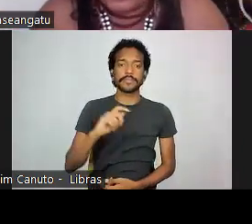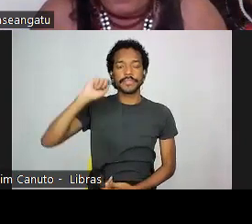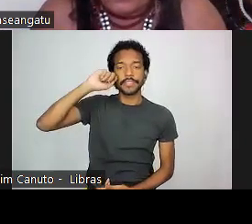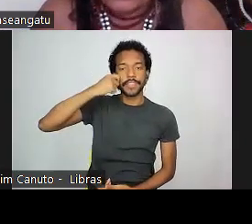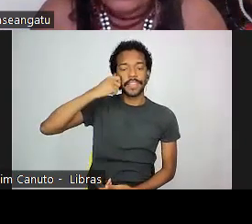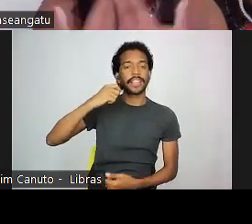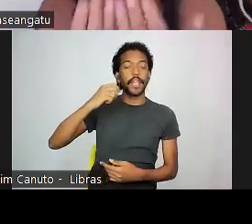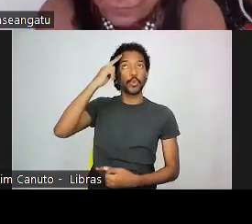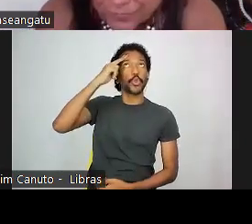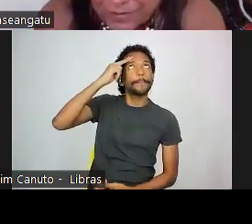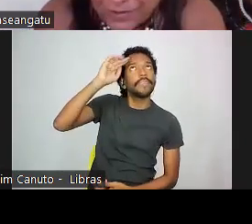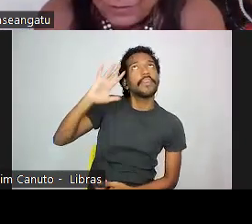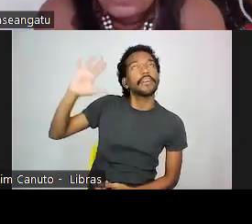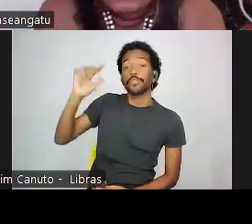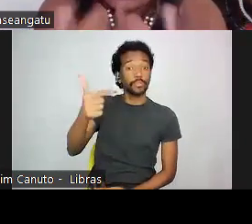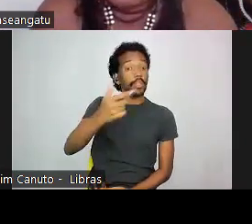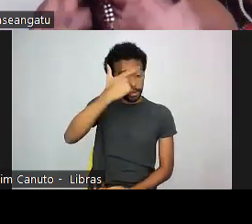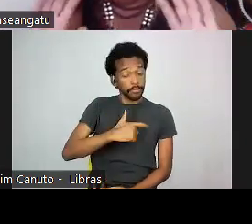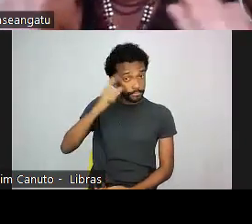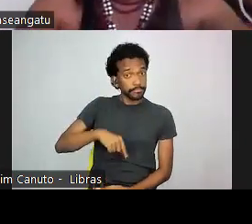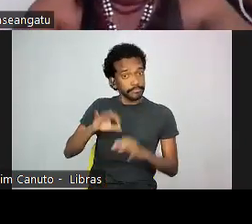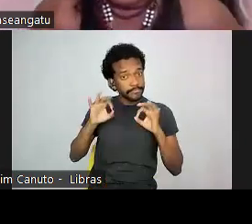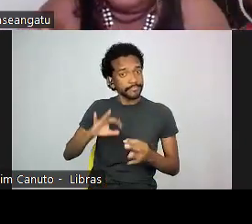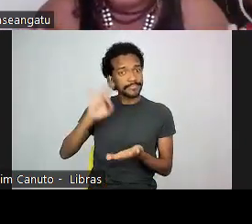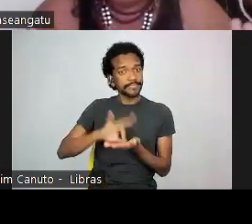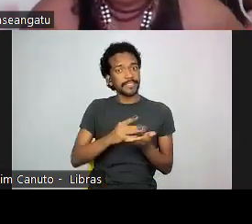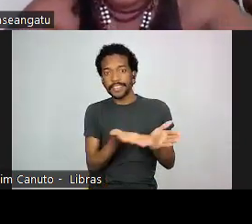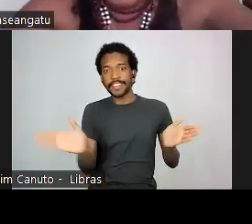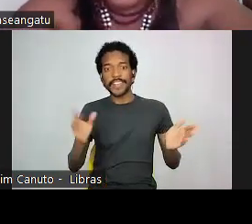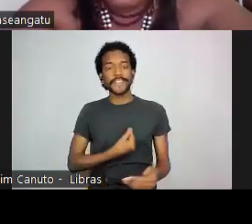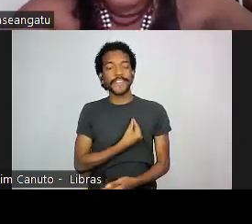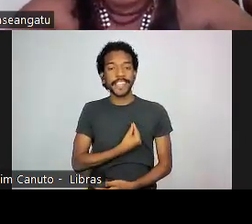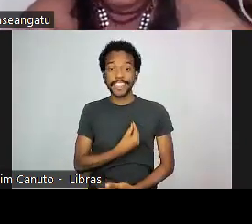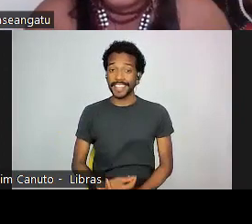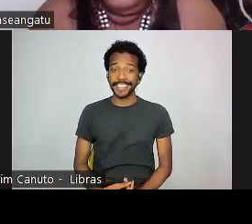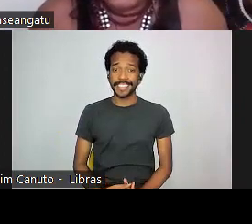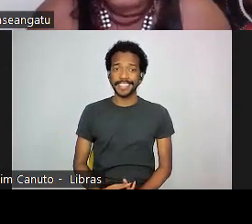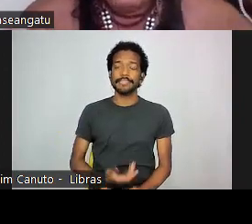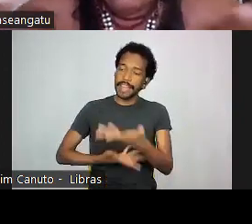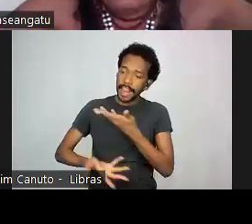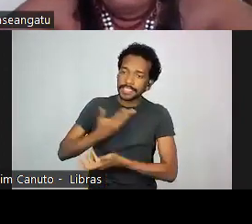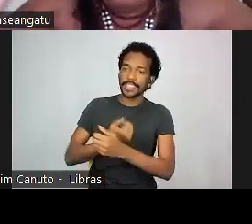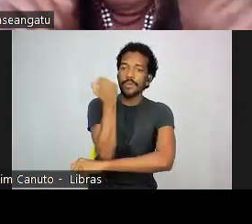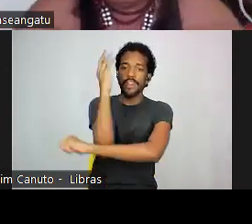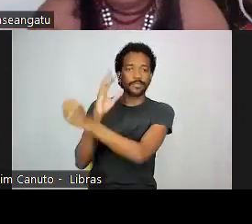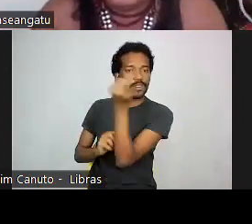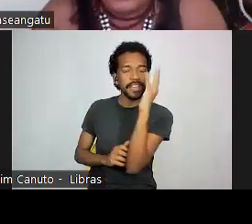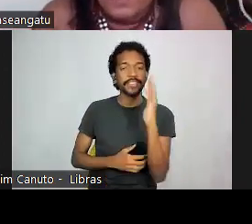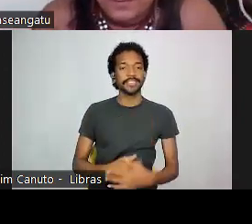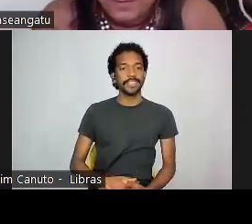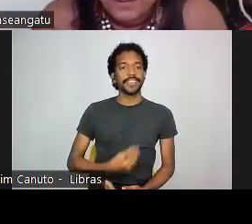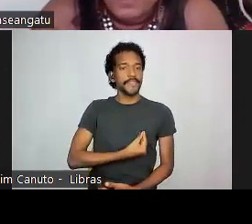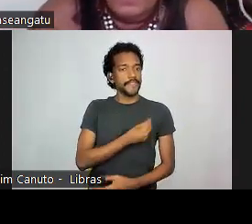Nós temos, nós em si somos uma alternativa de vida, de relação com a natureza, de viver em